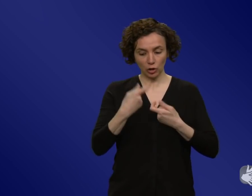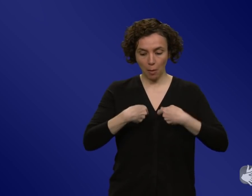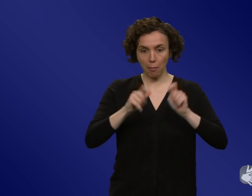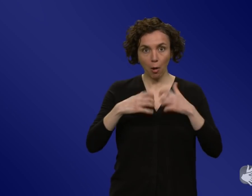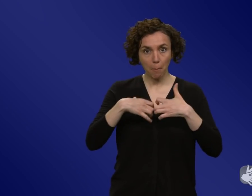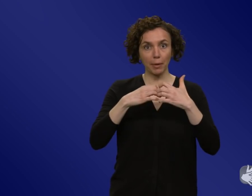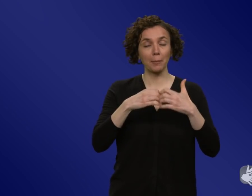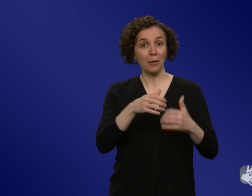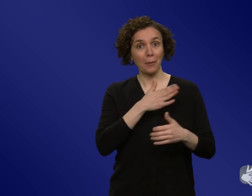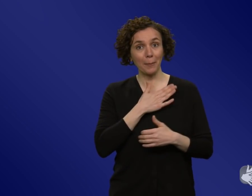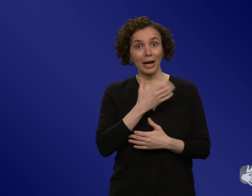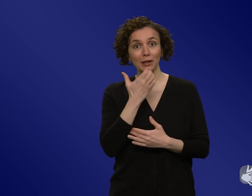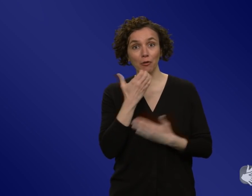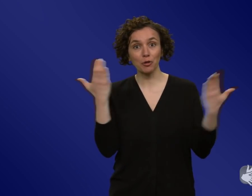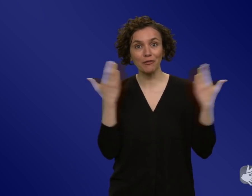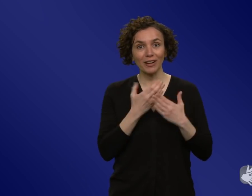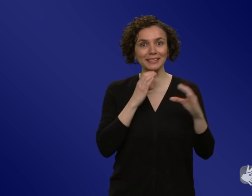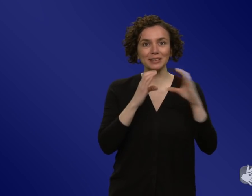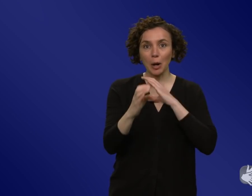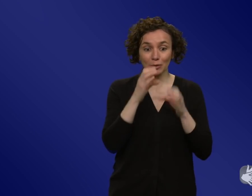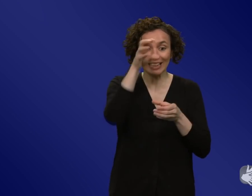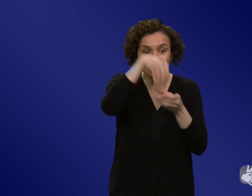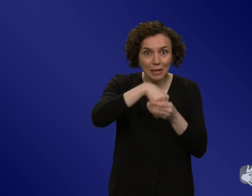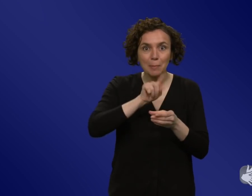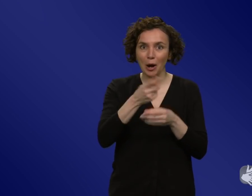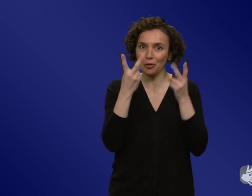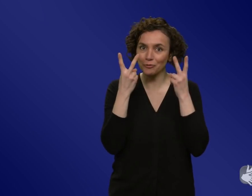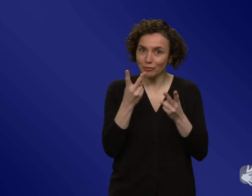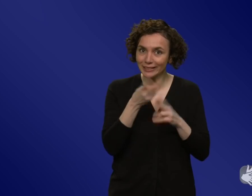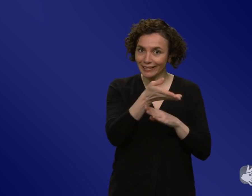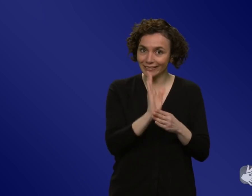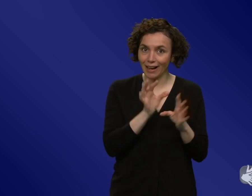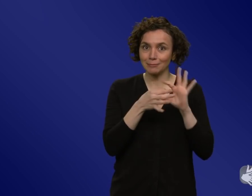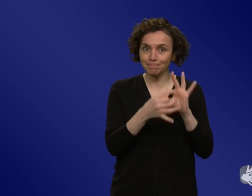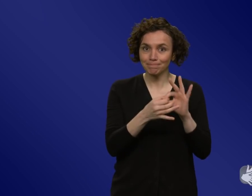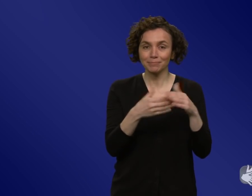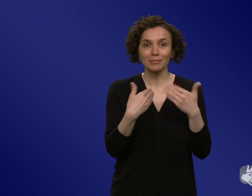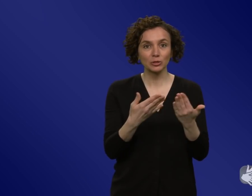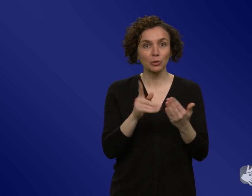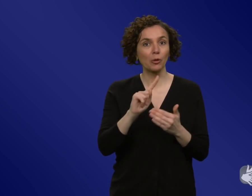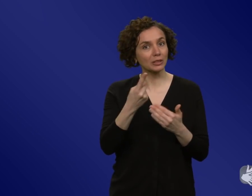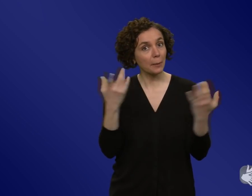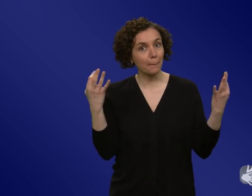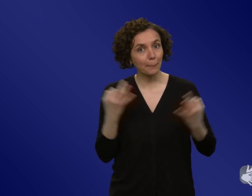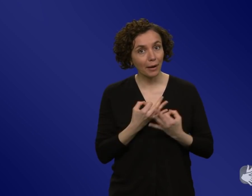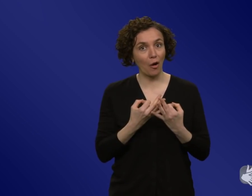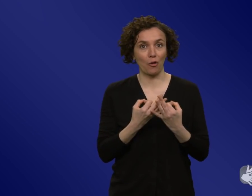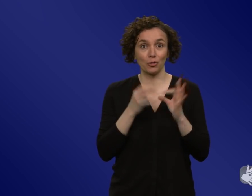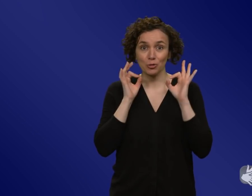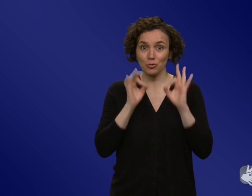dass da Kommunikation als zentraler Baustein aufgebaut wird, dann brauchen wir eine gute Wissenschaftskommunikation ja auch im Bereich Klima. Wir brauchen